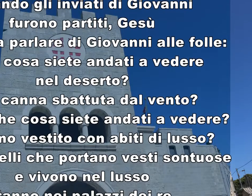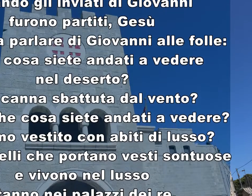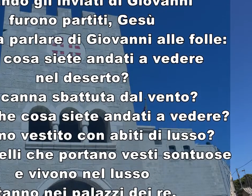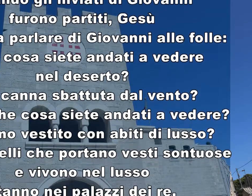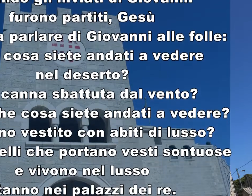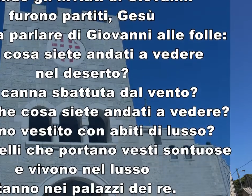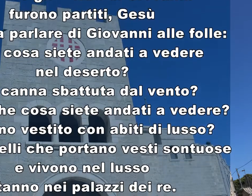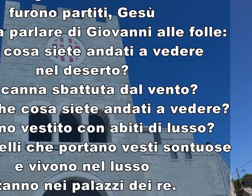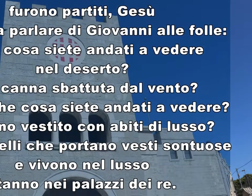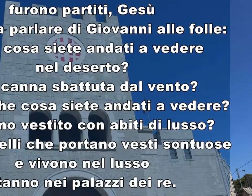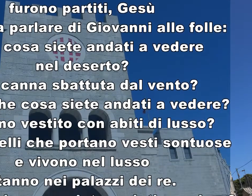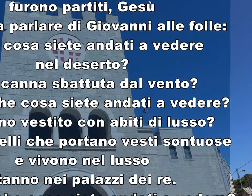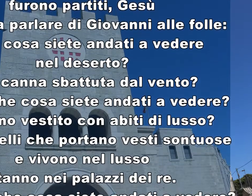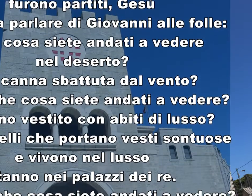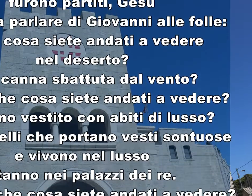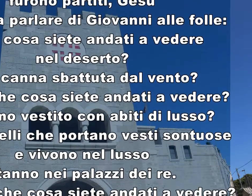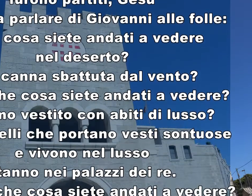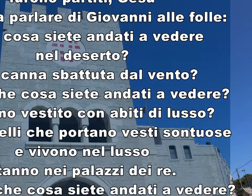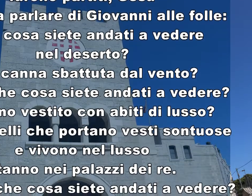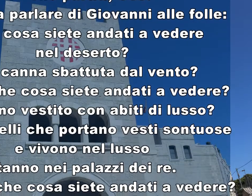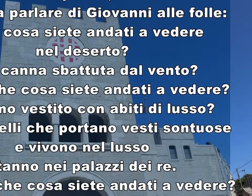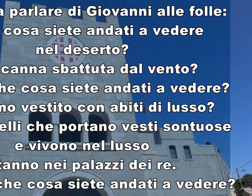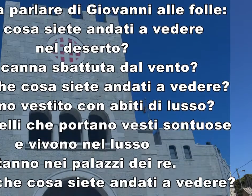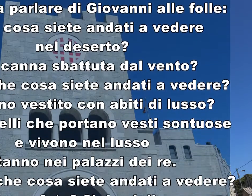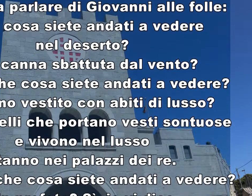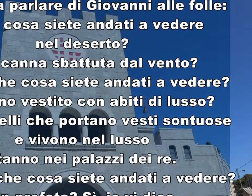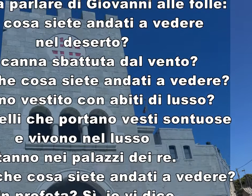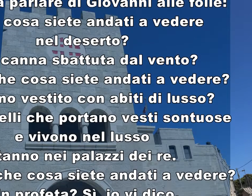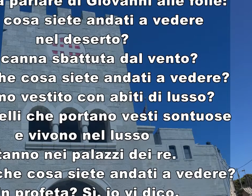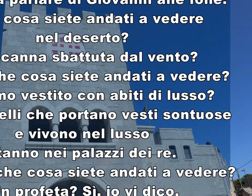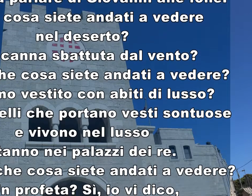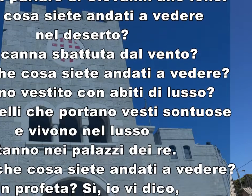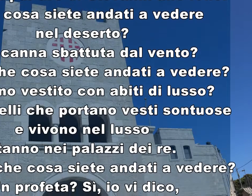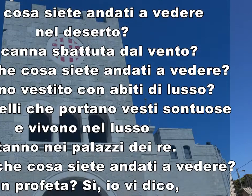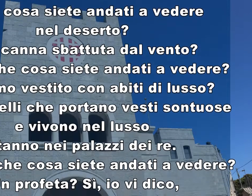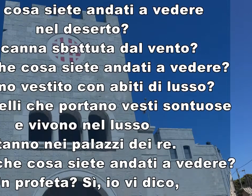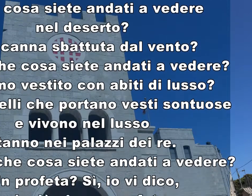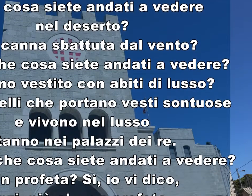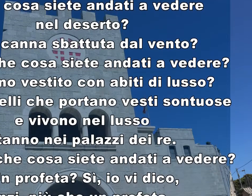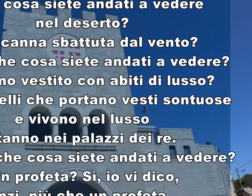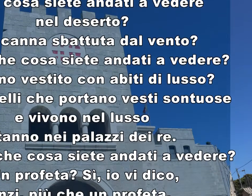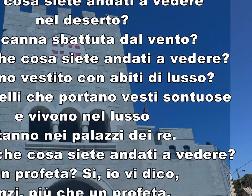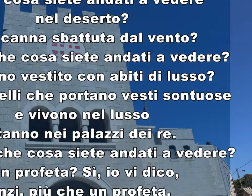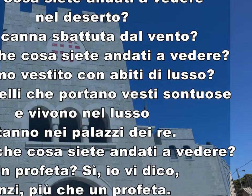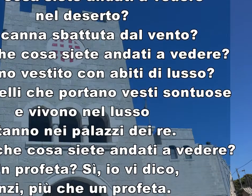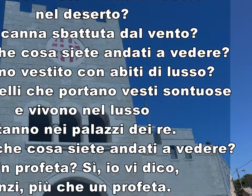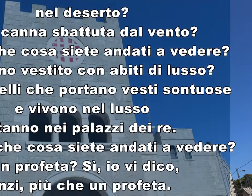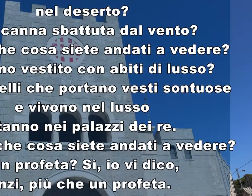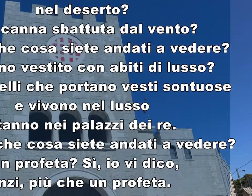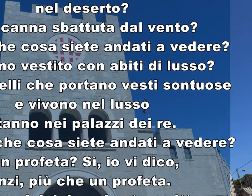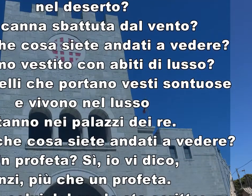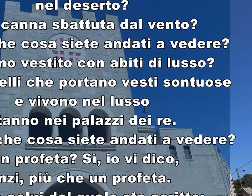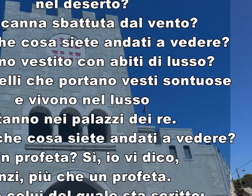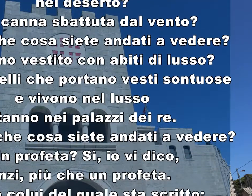cosa siete andati a vedere? Un uomo vestito con abiti di lusso? Ecco, quelli che